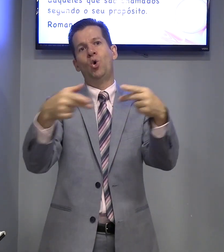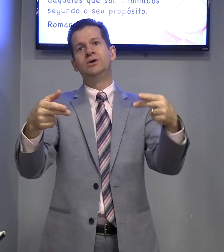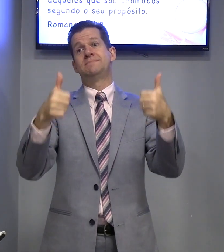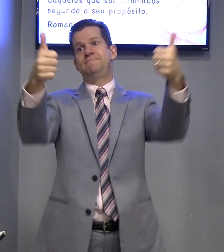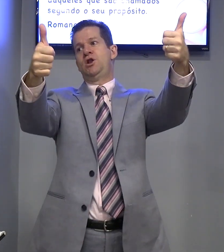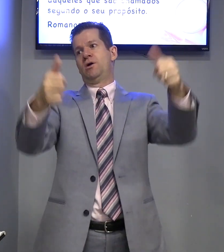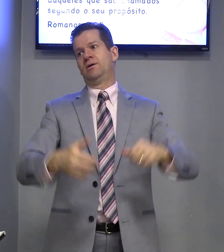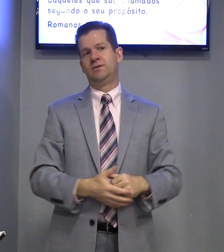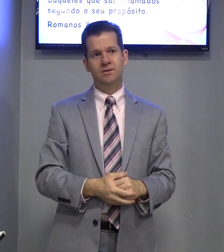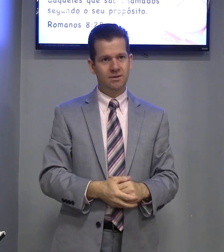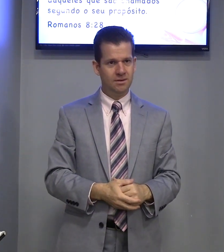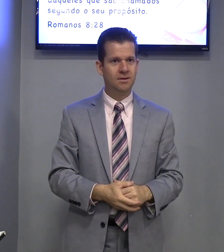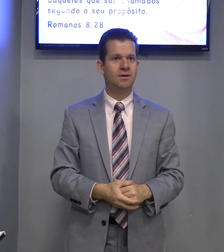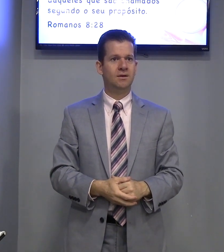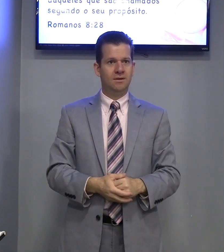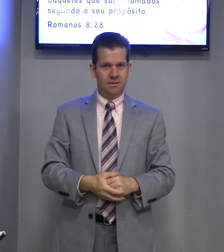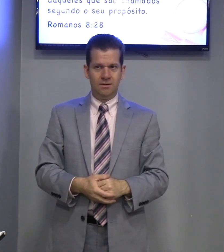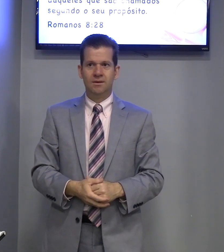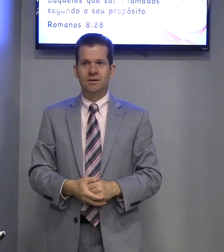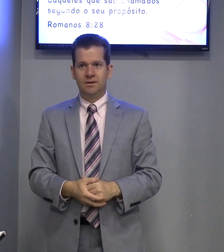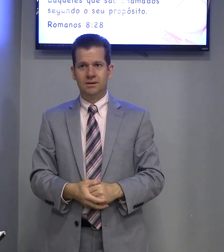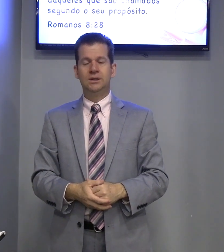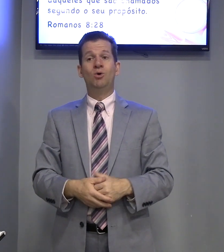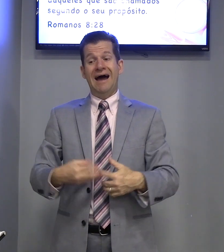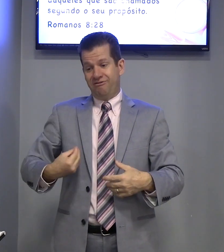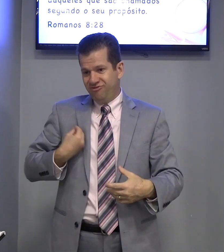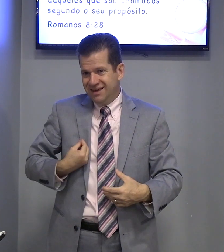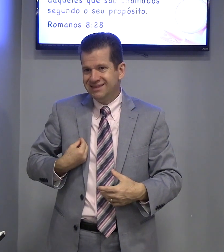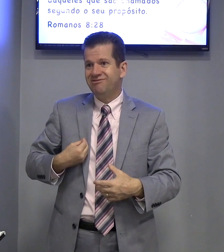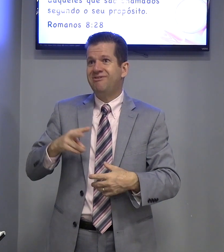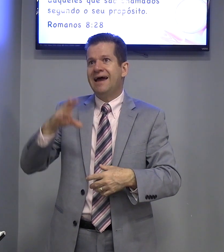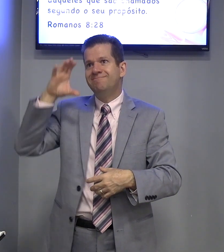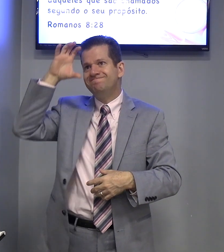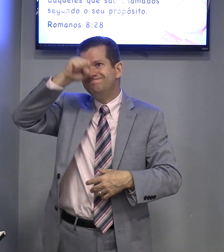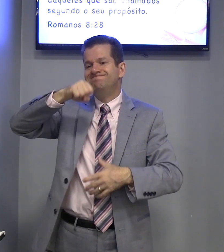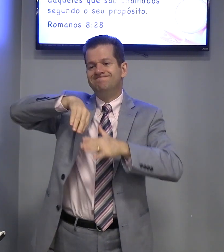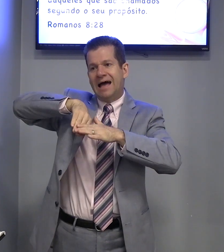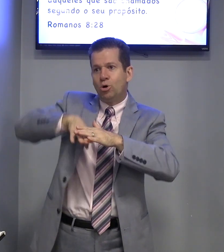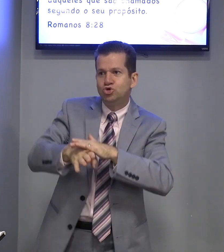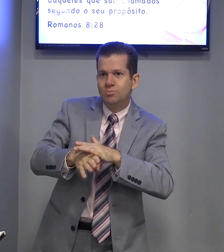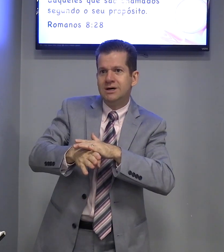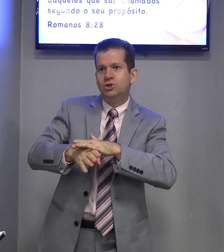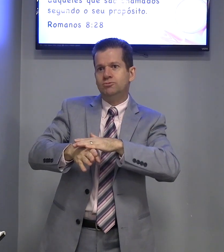coisa, melhor. Então, a vida vai acostumando.